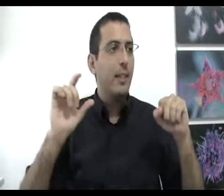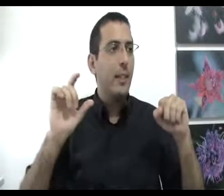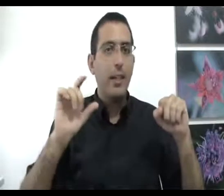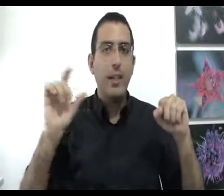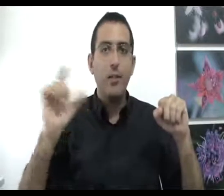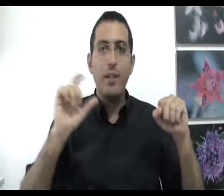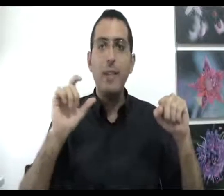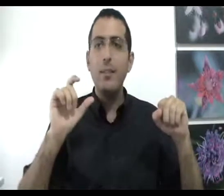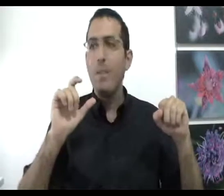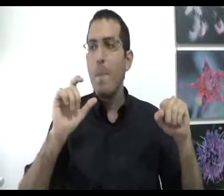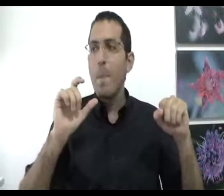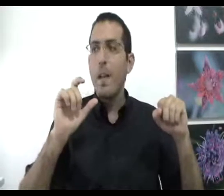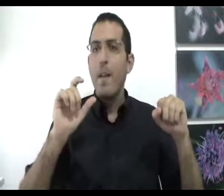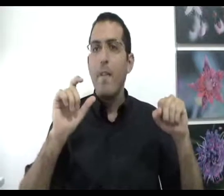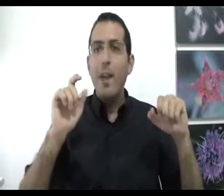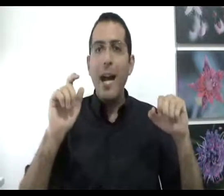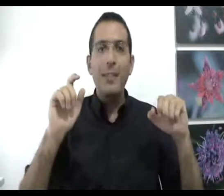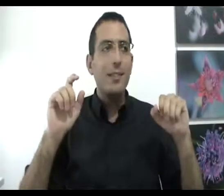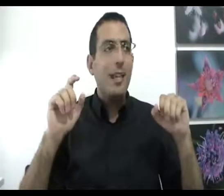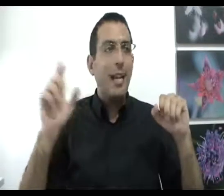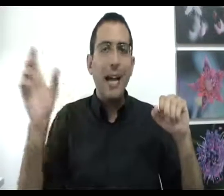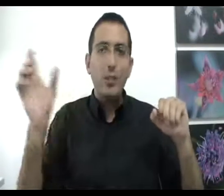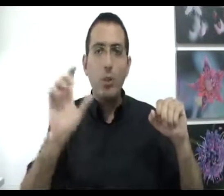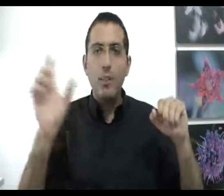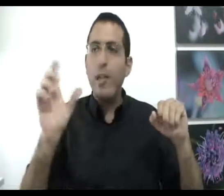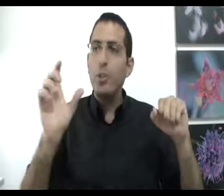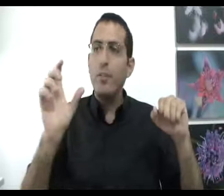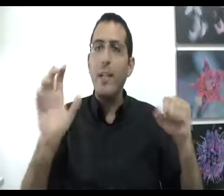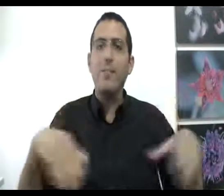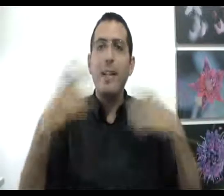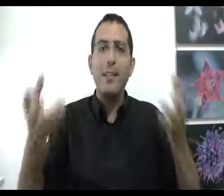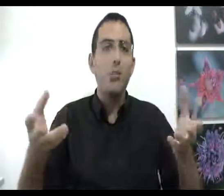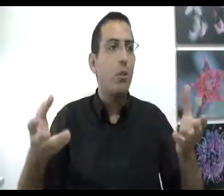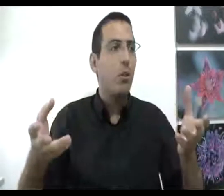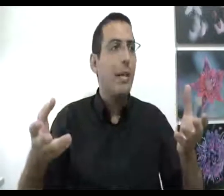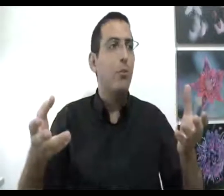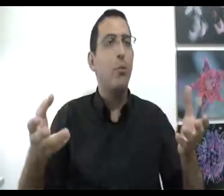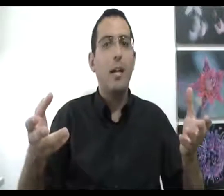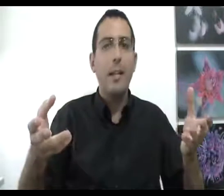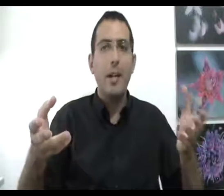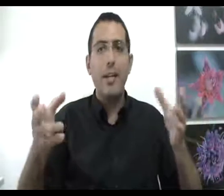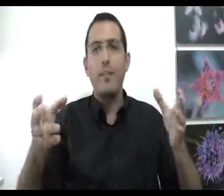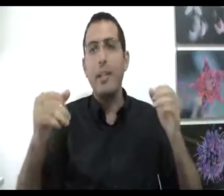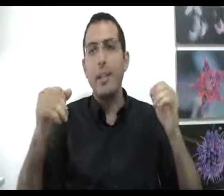עובד ואז לקחת את אותו דבר שעובד ולתת אותו לאותו אדם אחר ואני